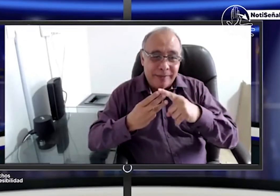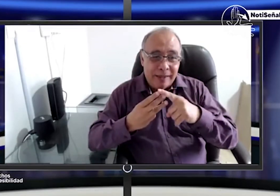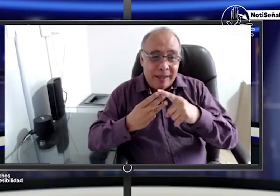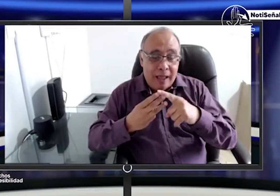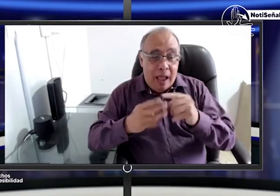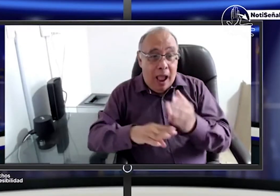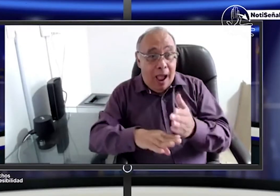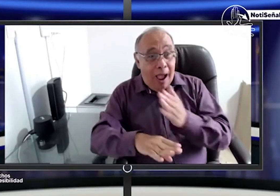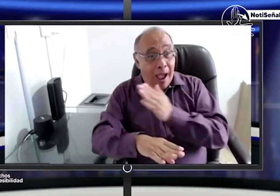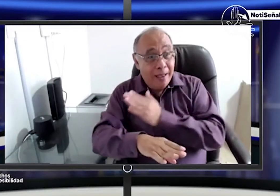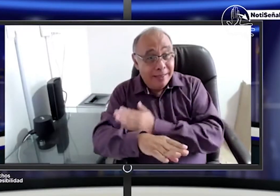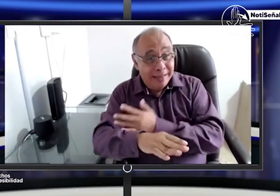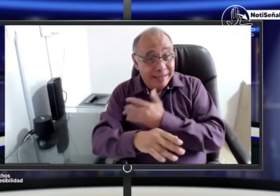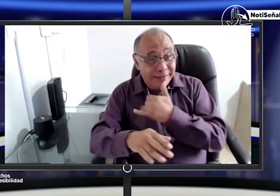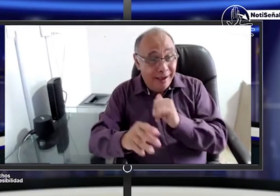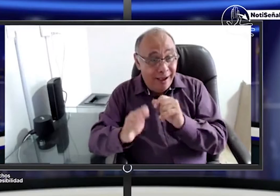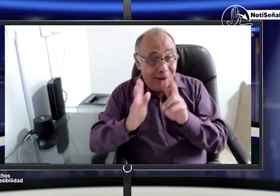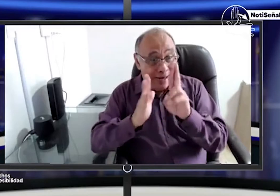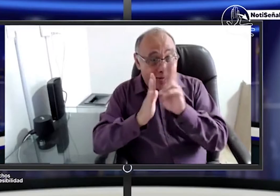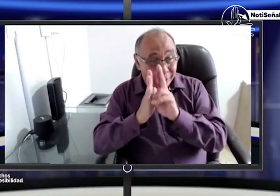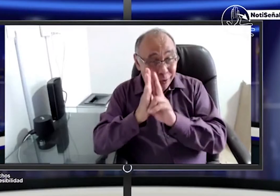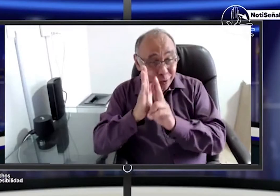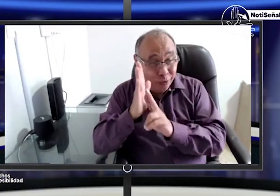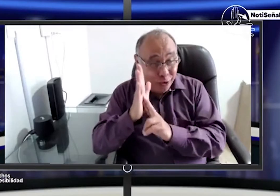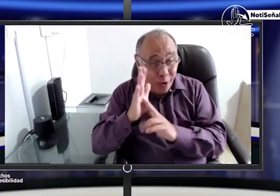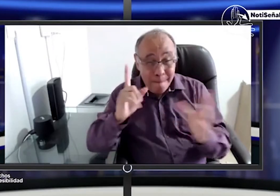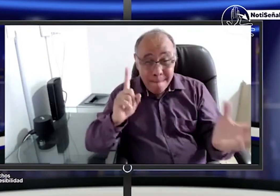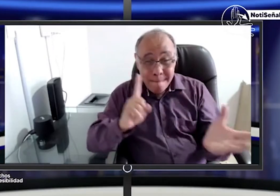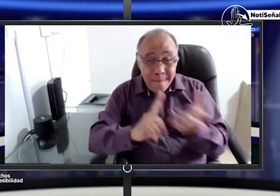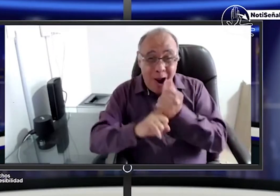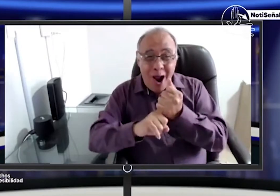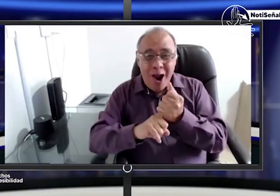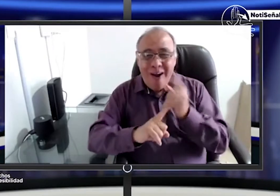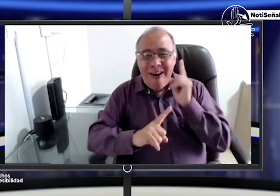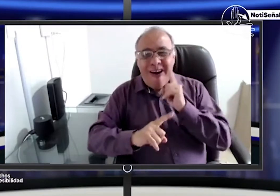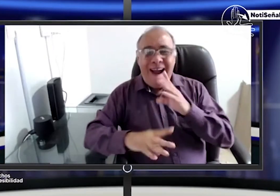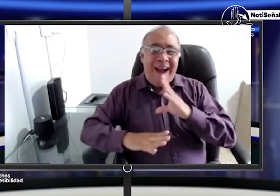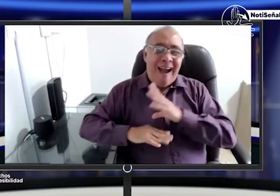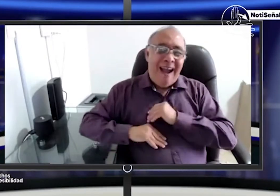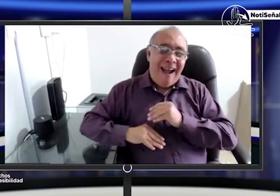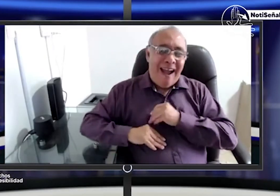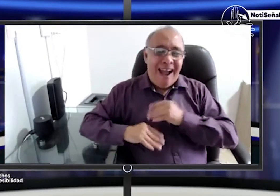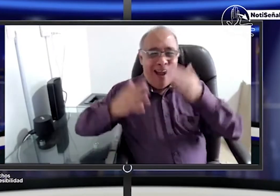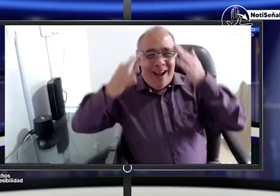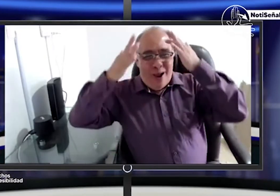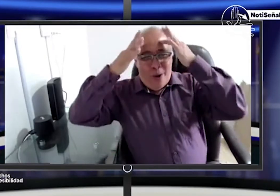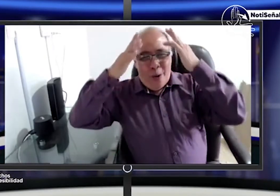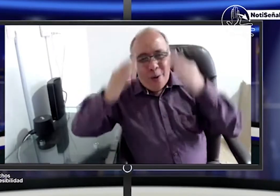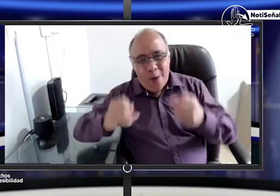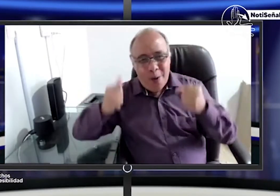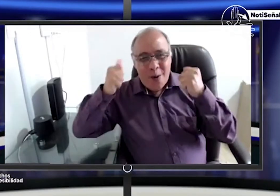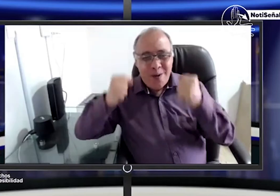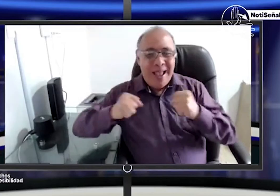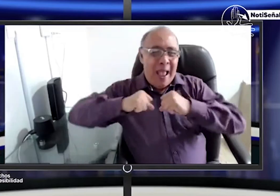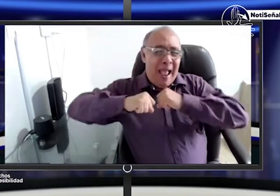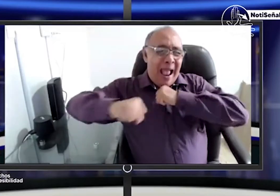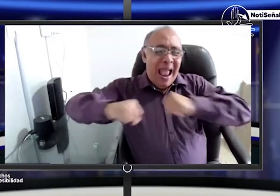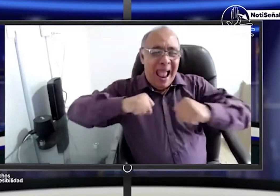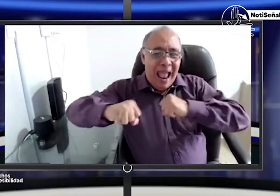continuar hablando de la licencia de conducción con una vez conseguida la resolución pues nosotros